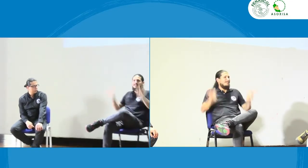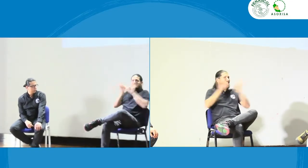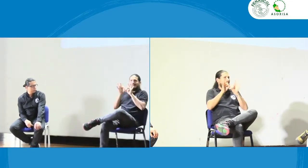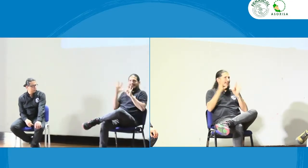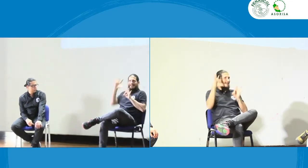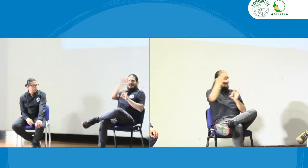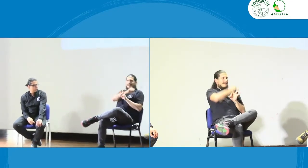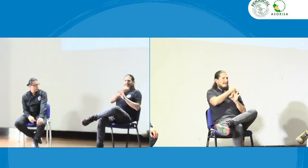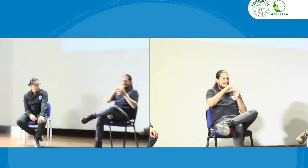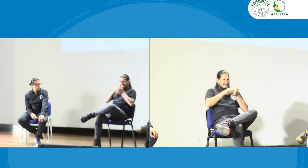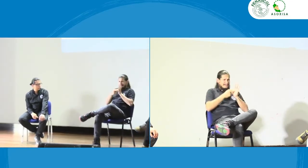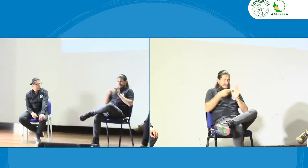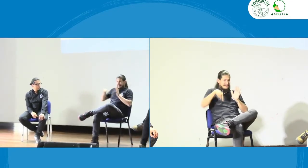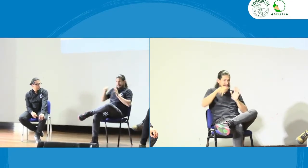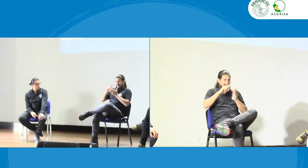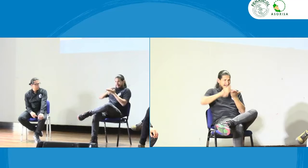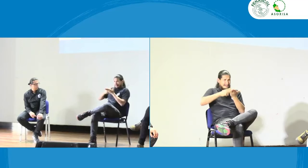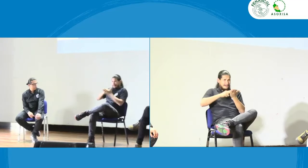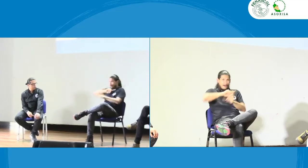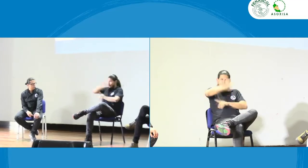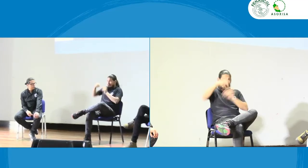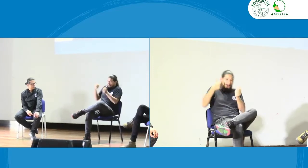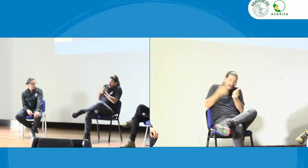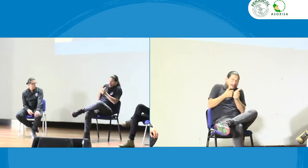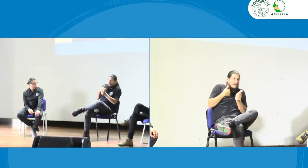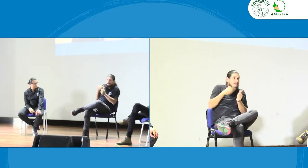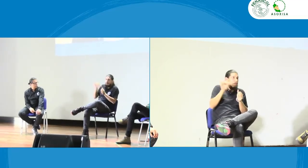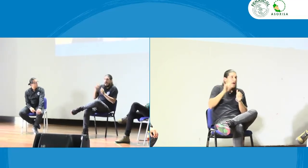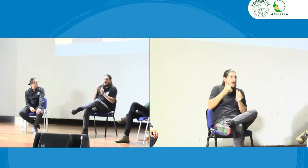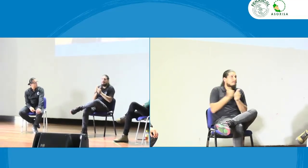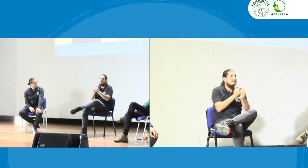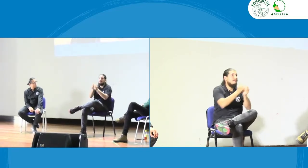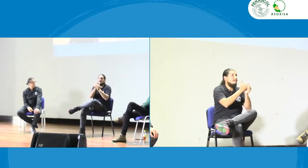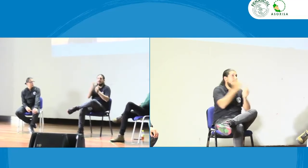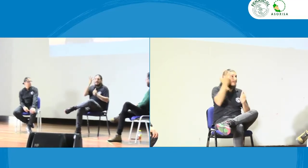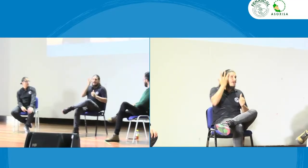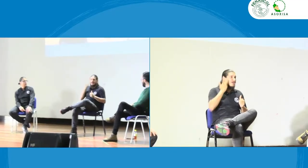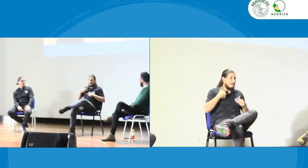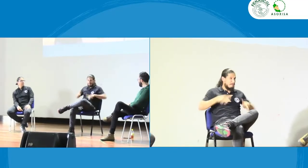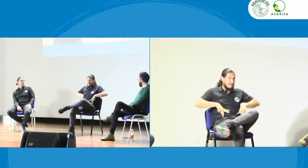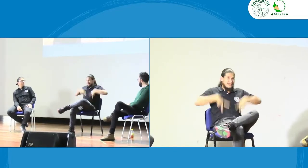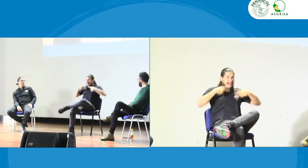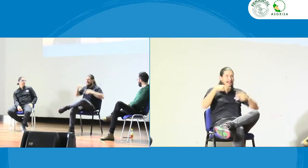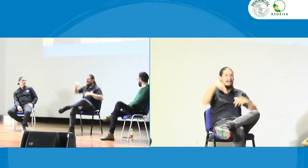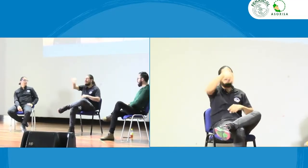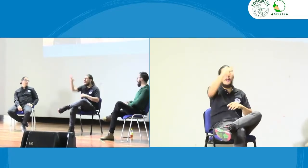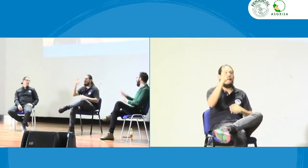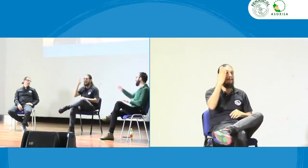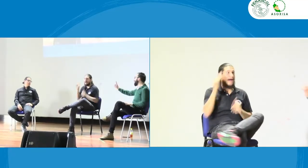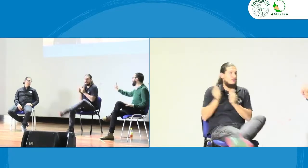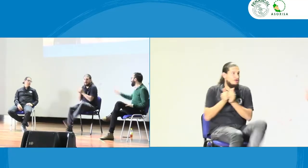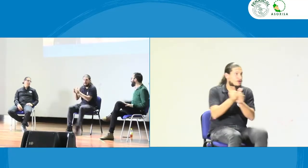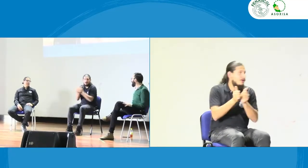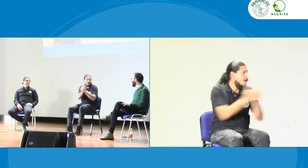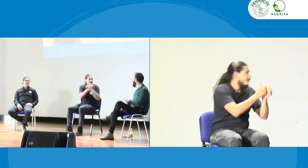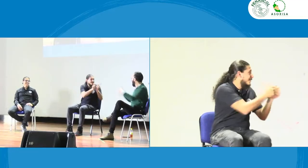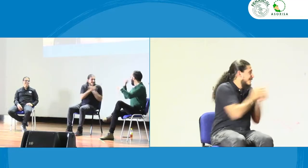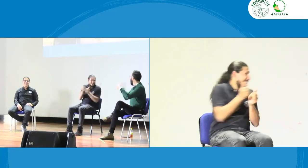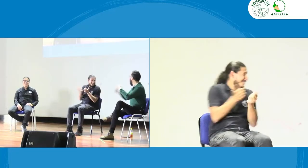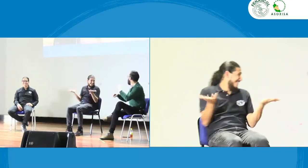vaya al ministerio de salud es tener claro eso el intérprete todo el tiempo tiene que estar conmigo todo con una persona sorda o sea voy al